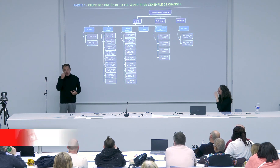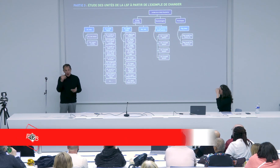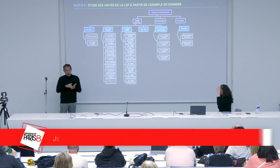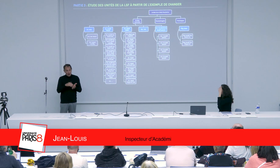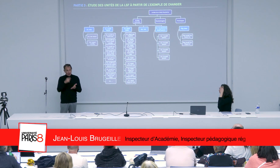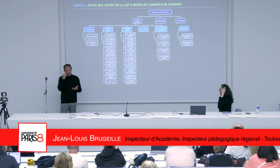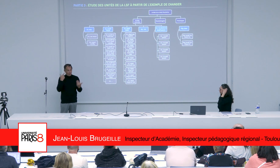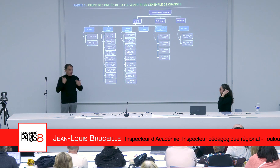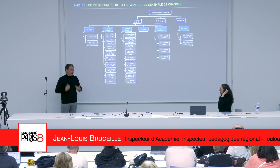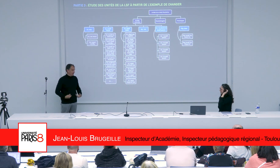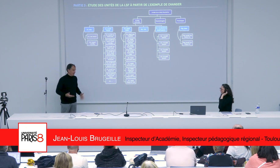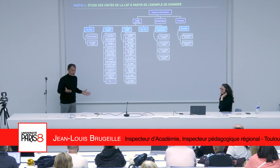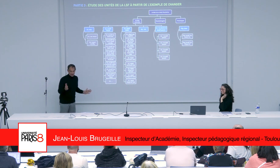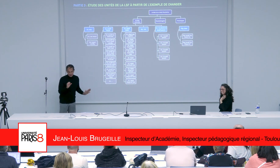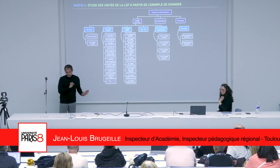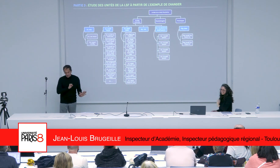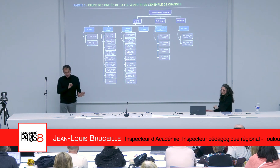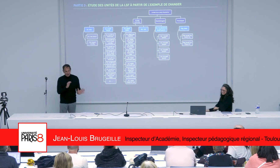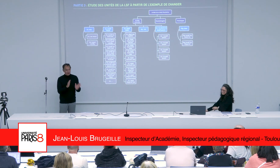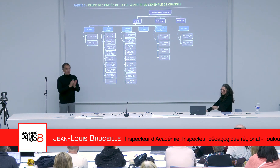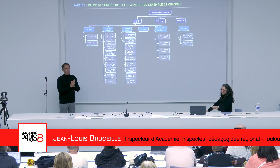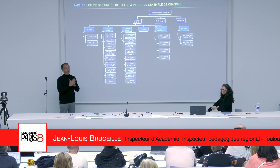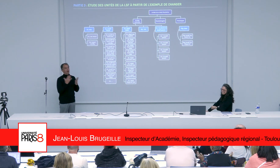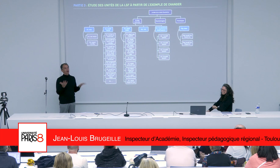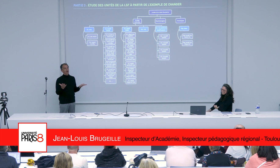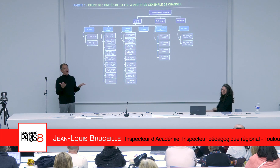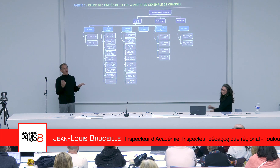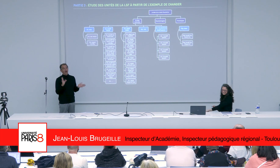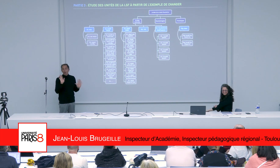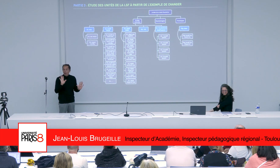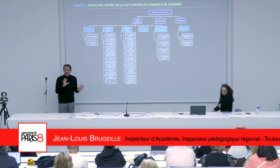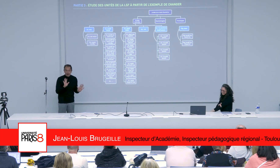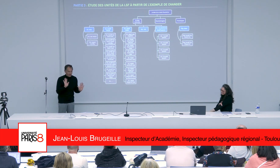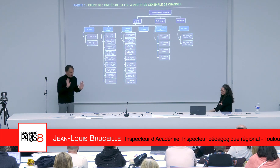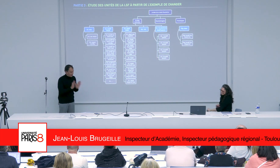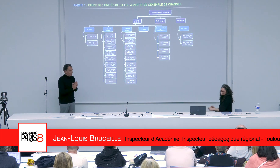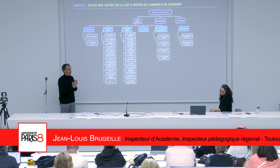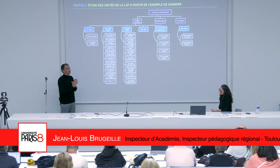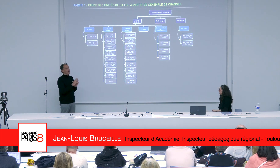je suis encore un homme hélas il en faut quand même quelques-uns